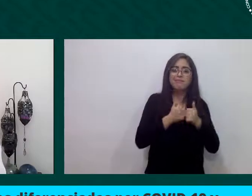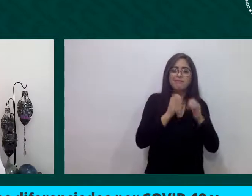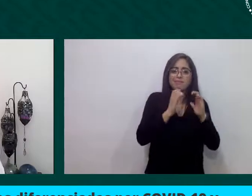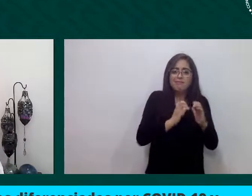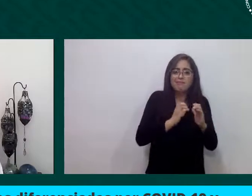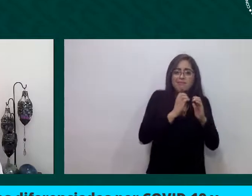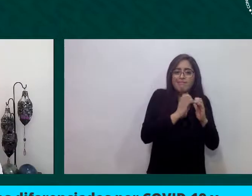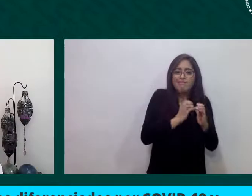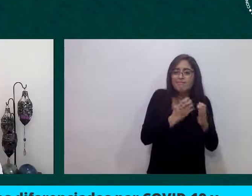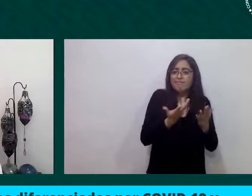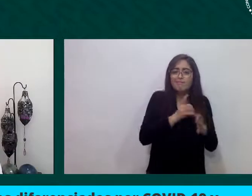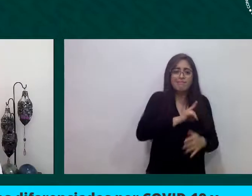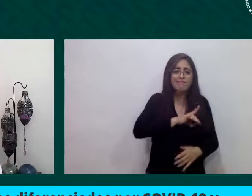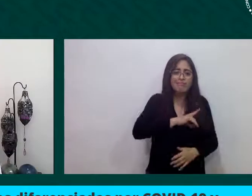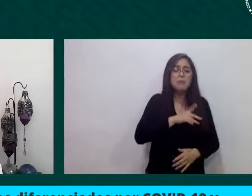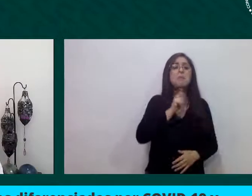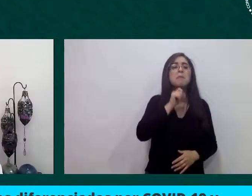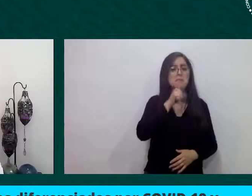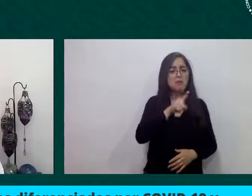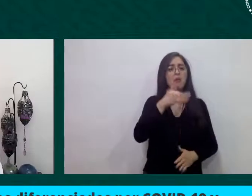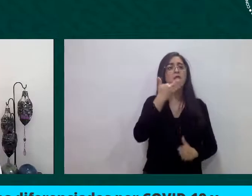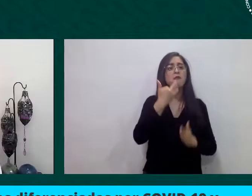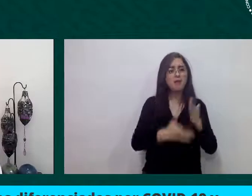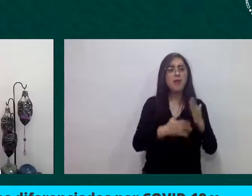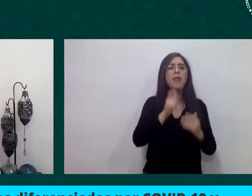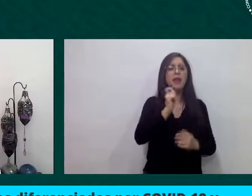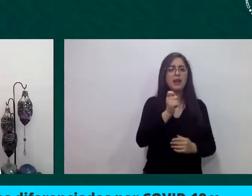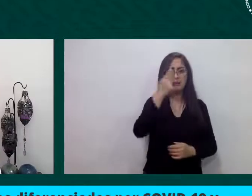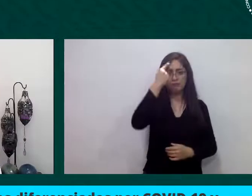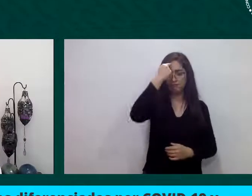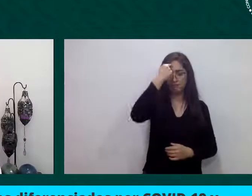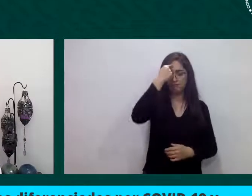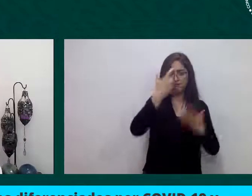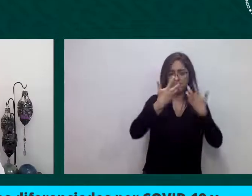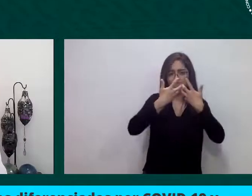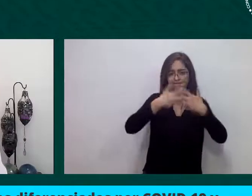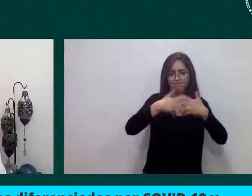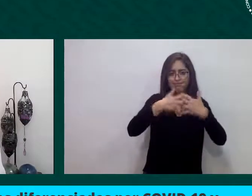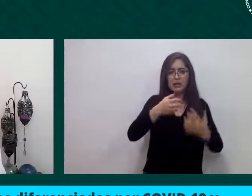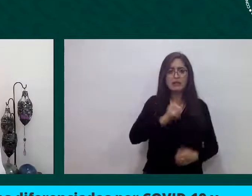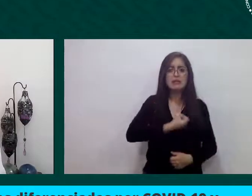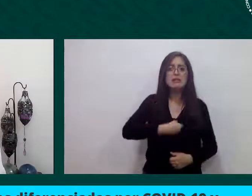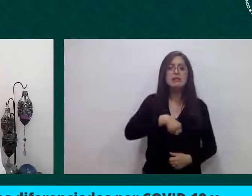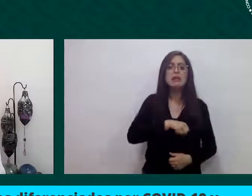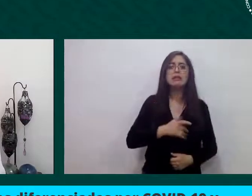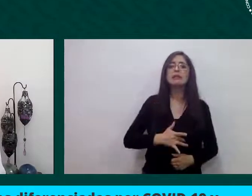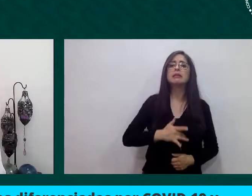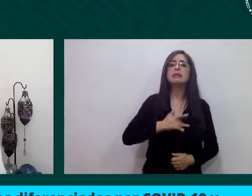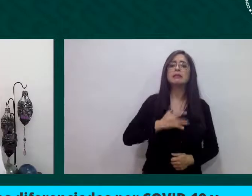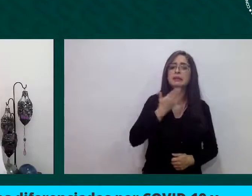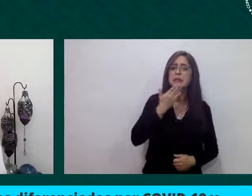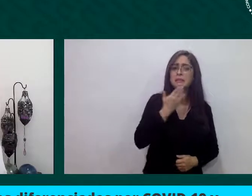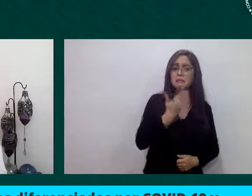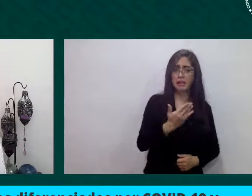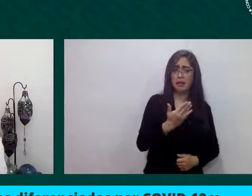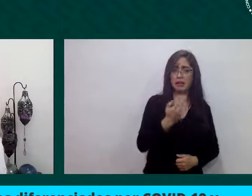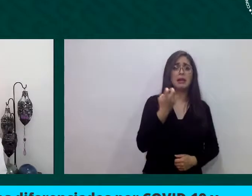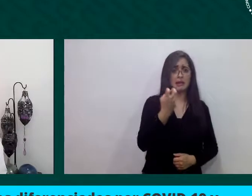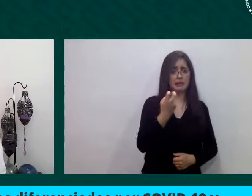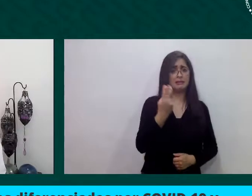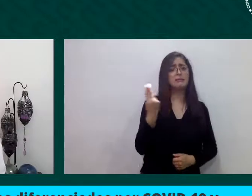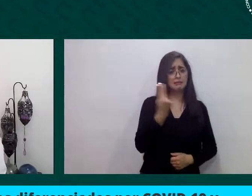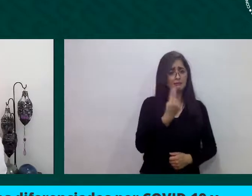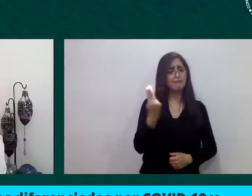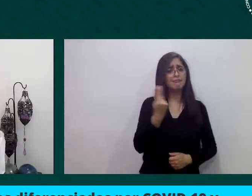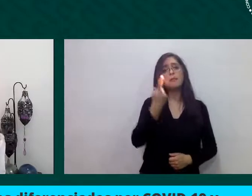mental, es decir, se viene también a sumar una necesidad de salud en el tema, en la atención a un tema